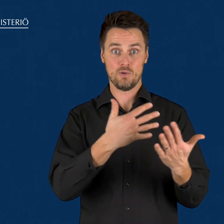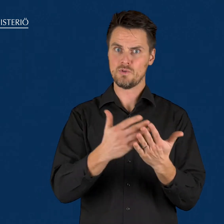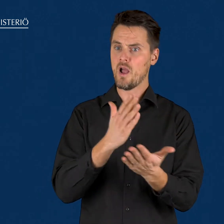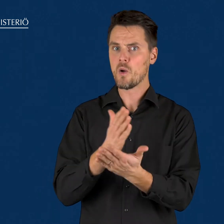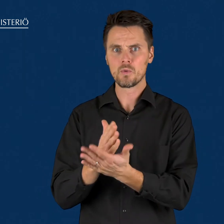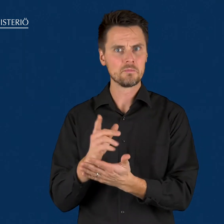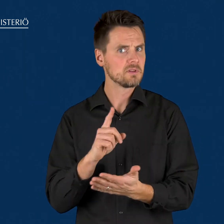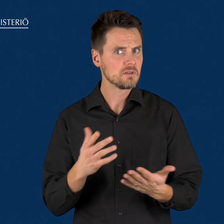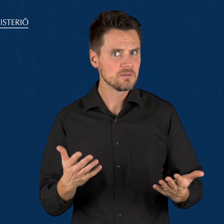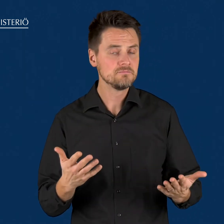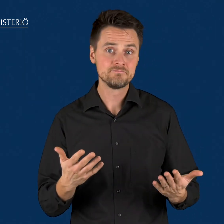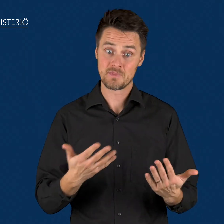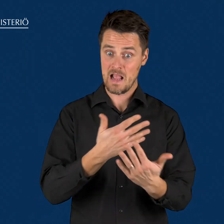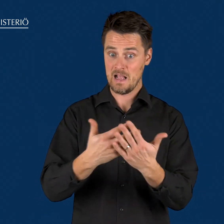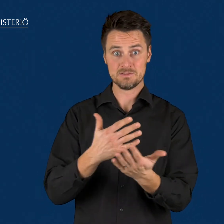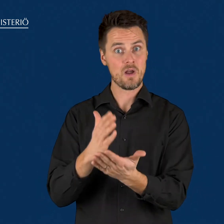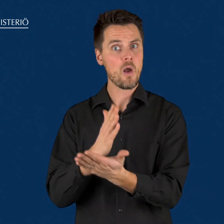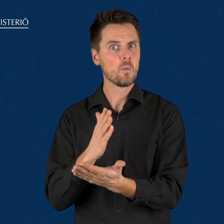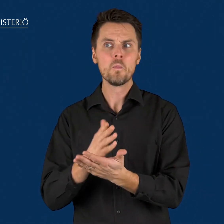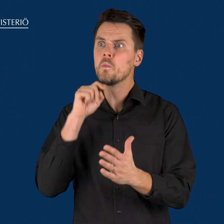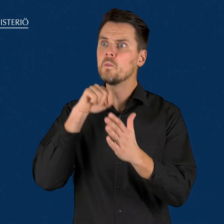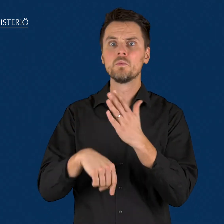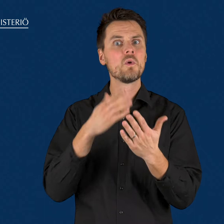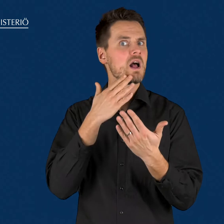Mitä kielelliset oikeudet ovat ja kenelle ne kuuluvat?